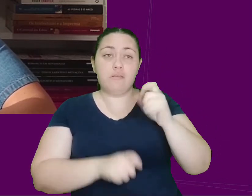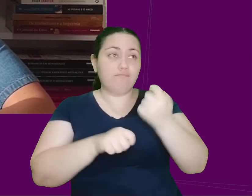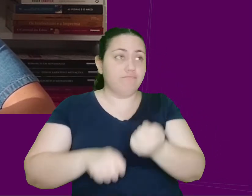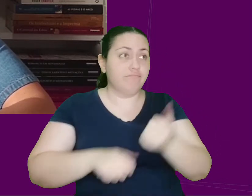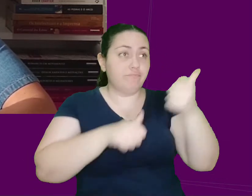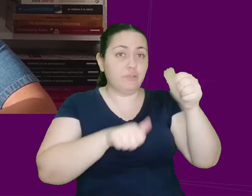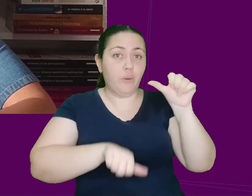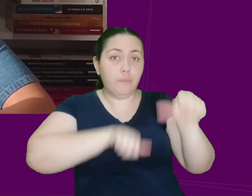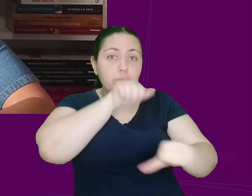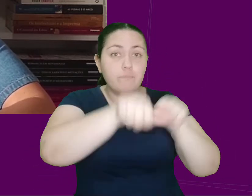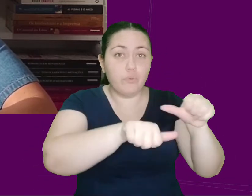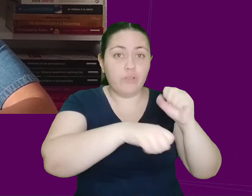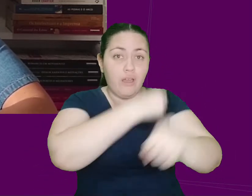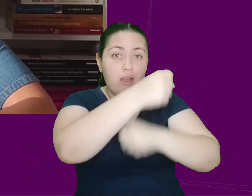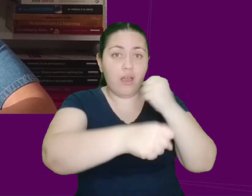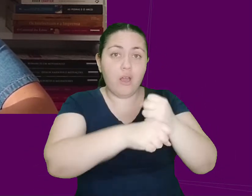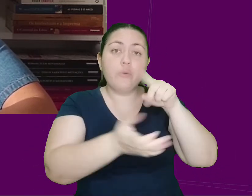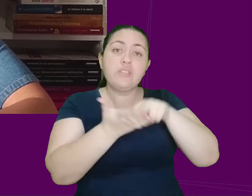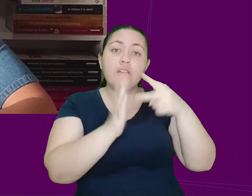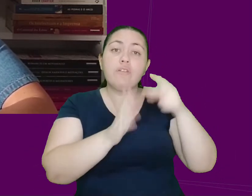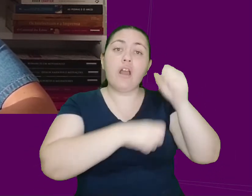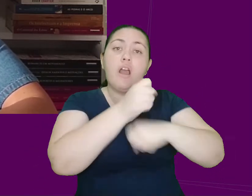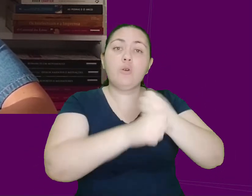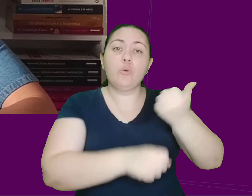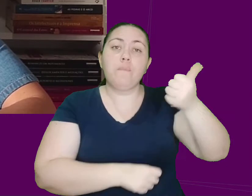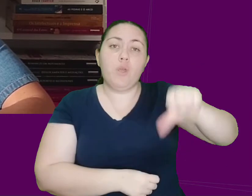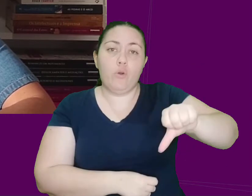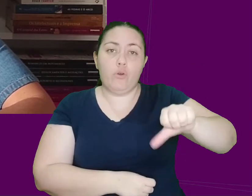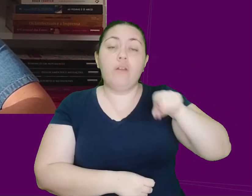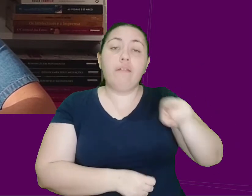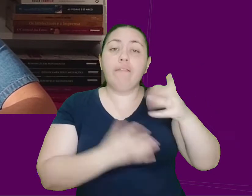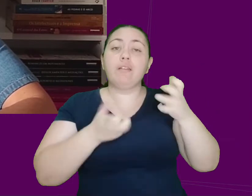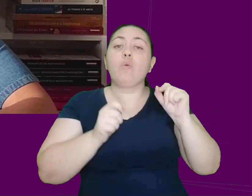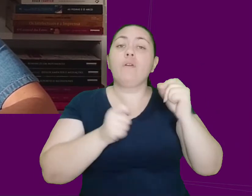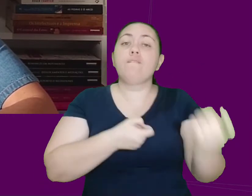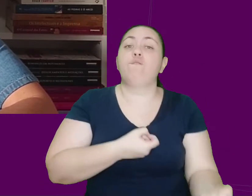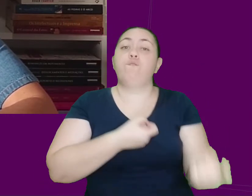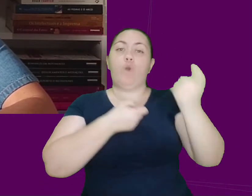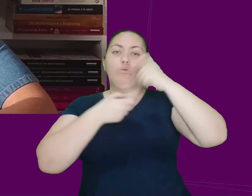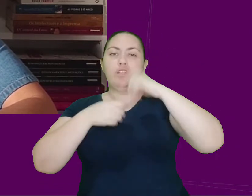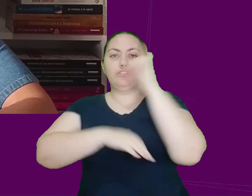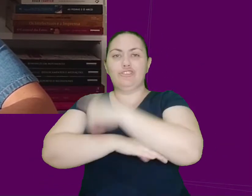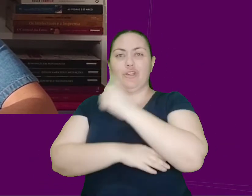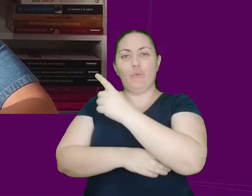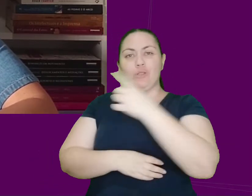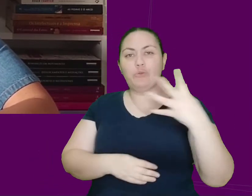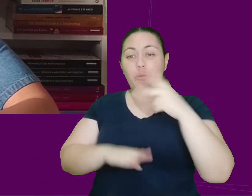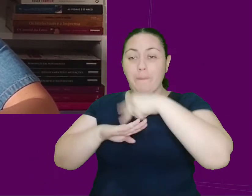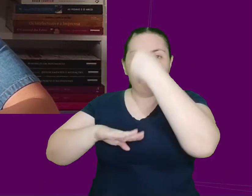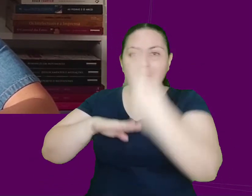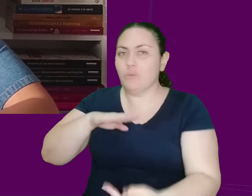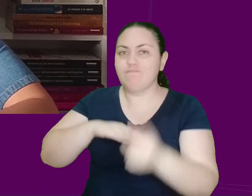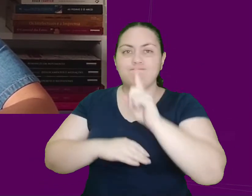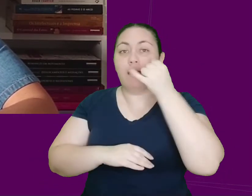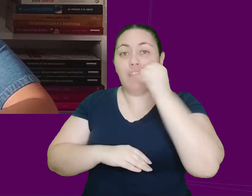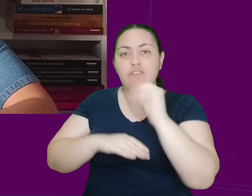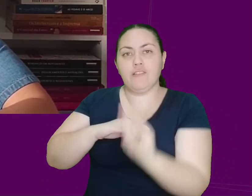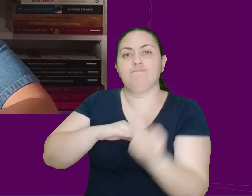queria era retornar ao momento em que mergulhou no lago e fazer as coisas de forma diferente. Para Marcelo, falar